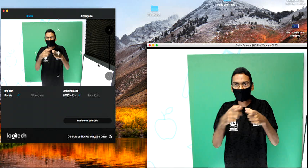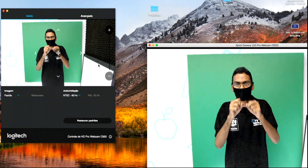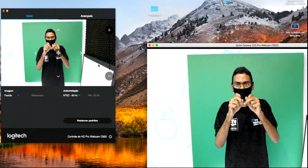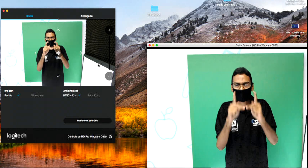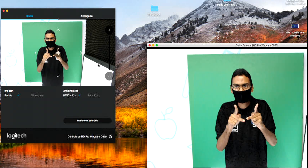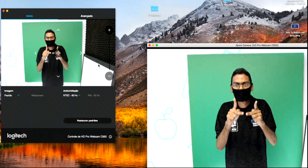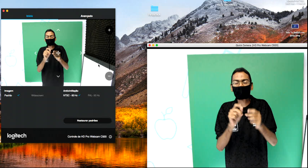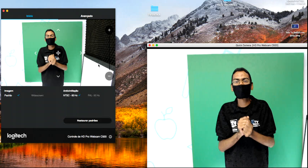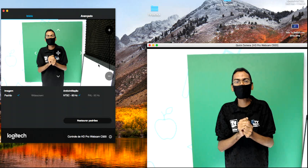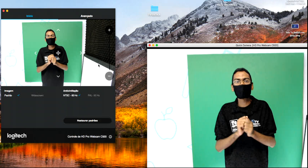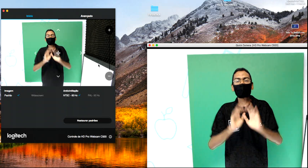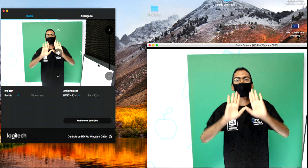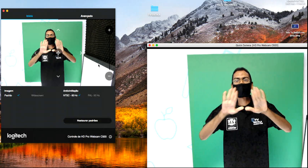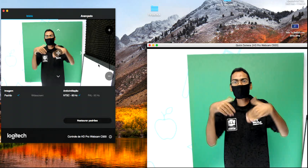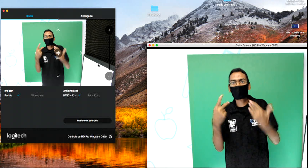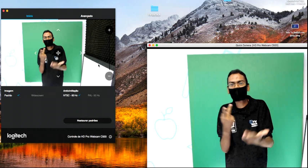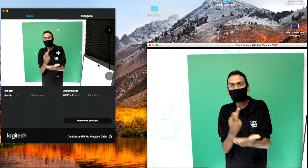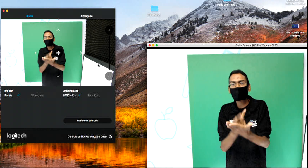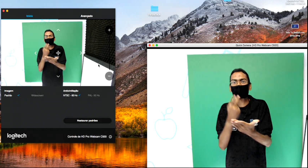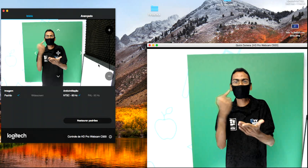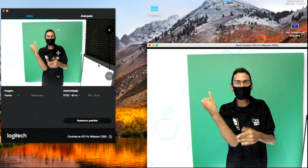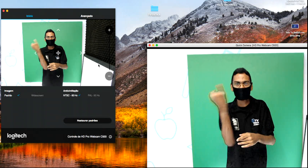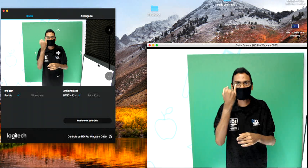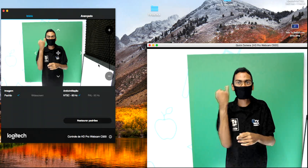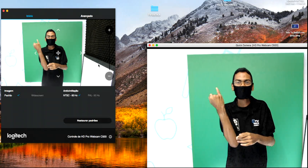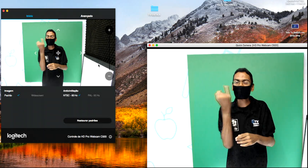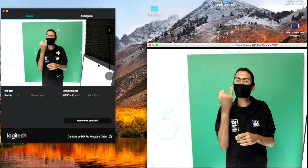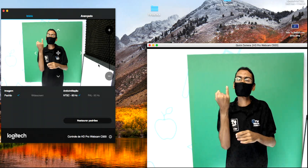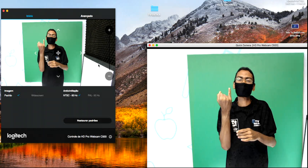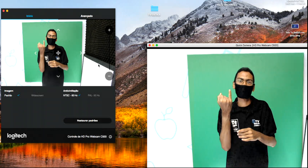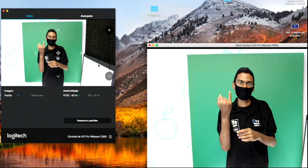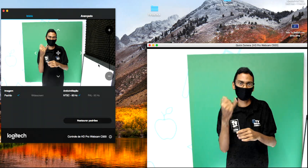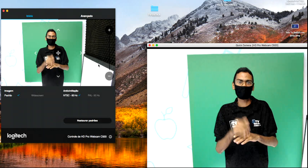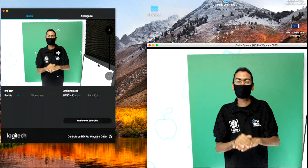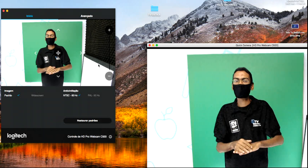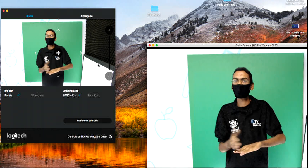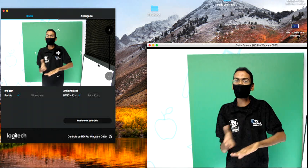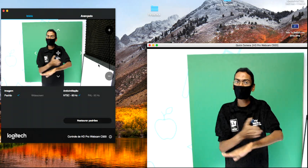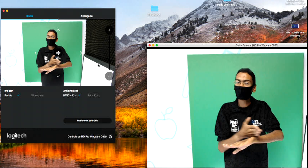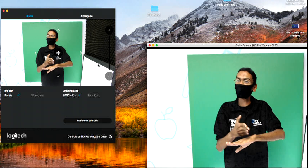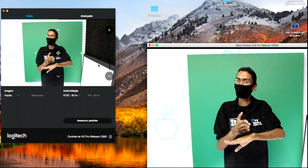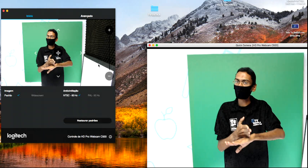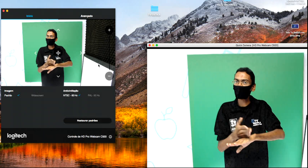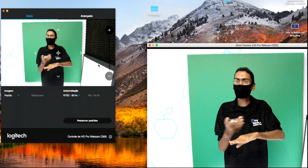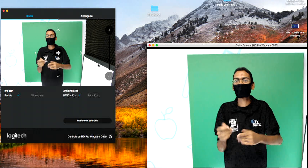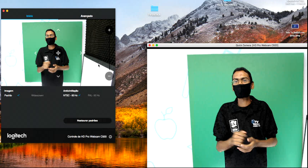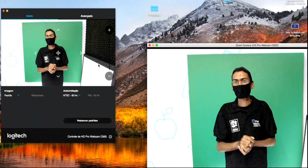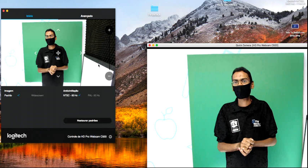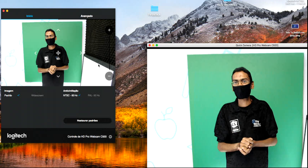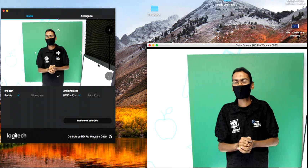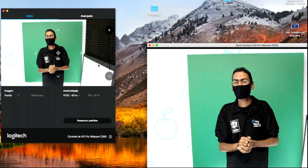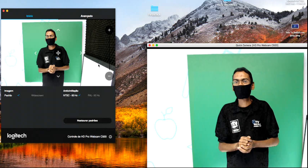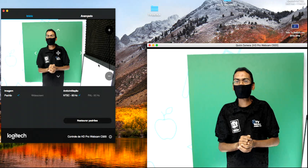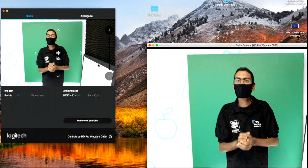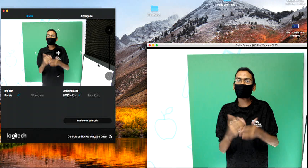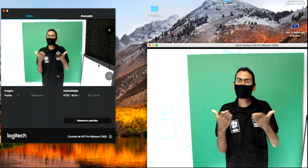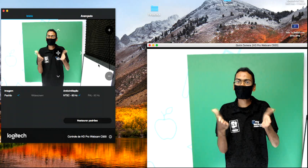Quais foram os acontecimentos importantes da Idade Moderna? A passagem de uma produção material